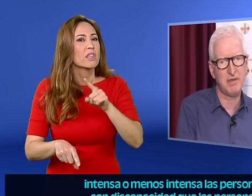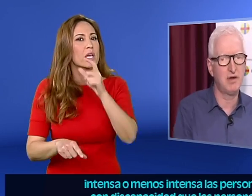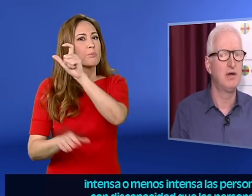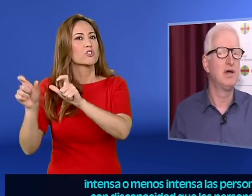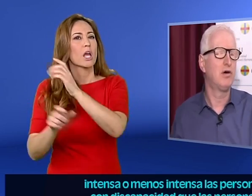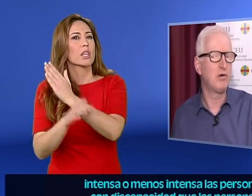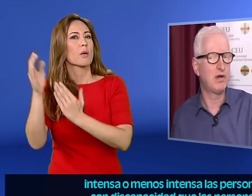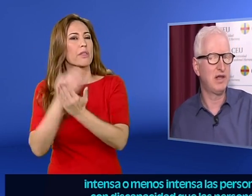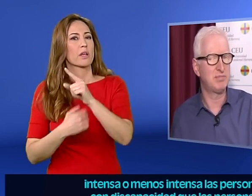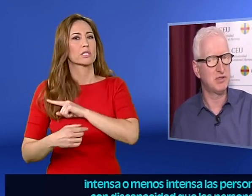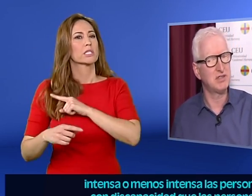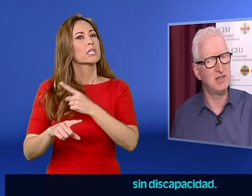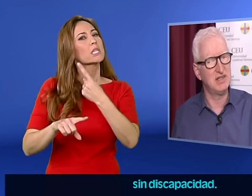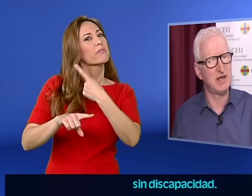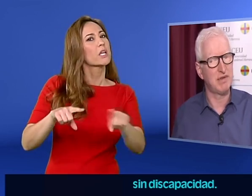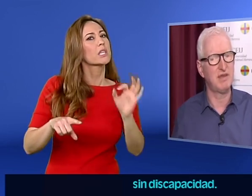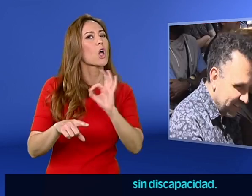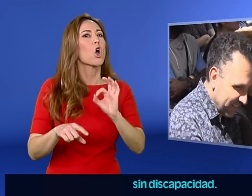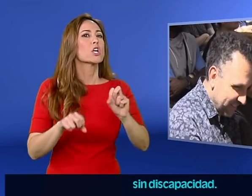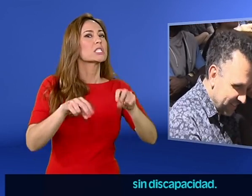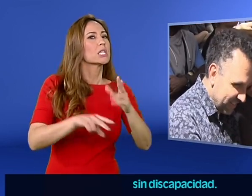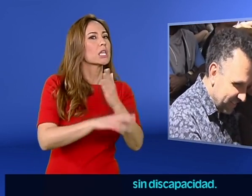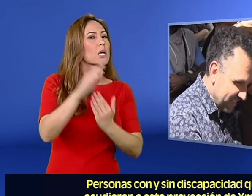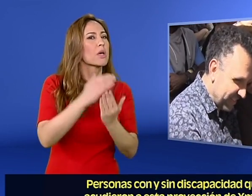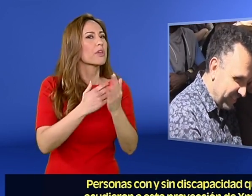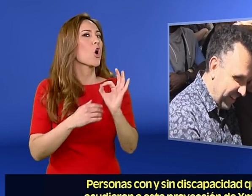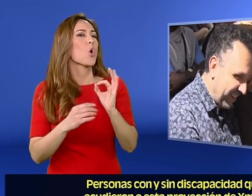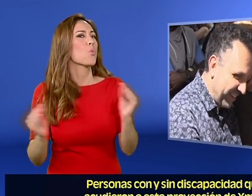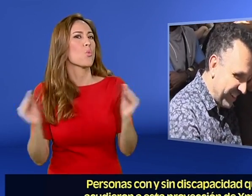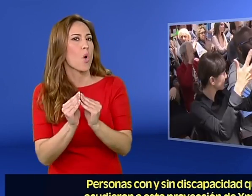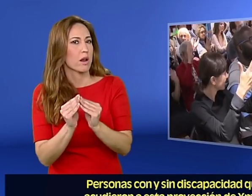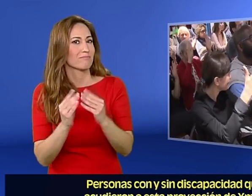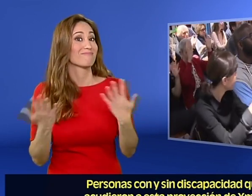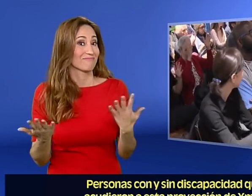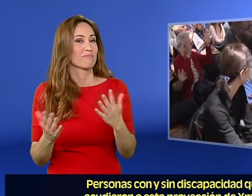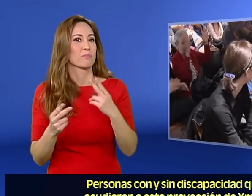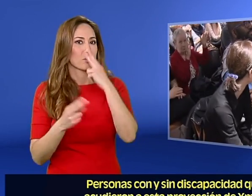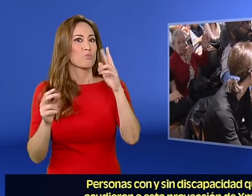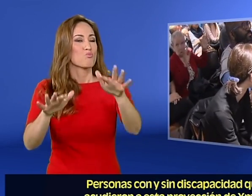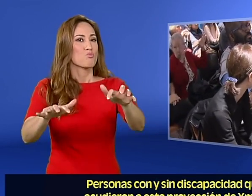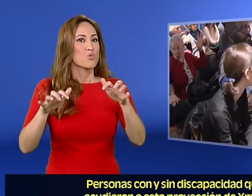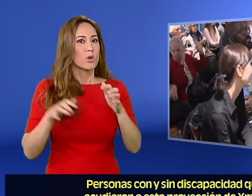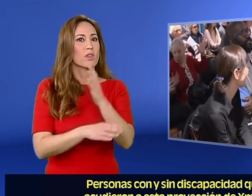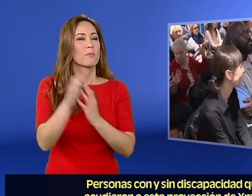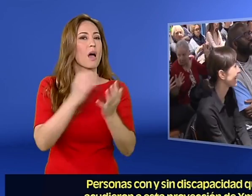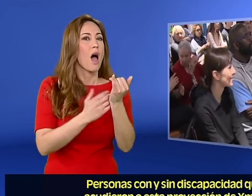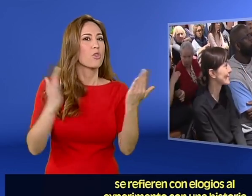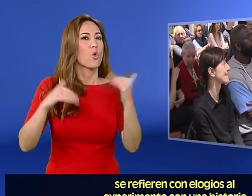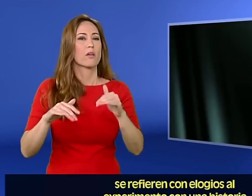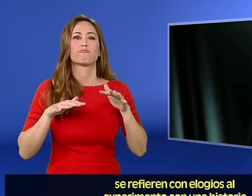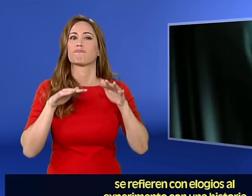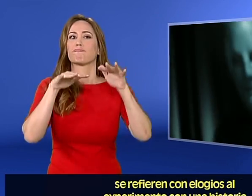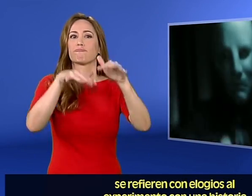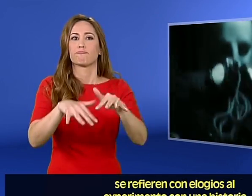discapacidad que las personas sin discapacidad. Personas con y sin discapacidad que acudieron a esta proyección de X